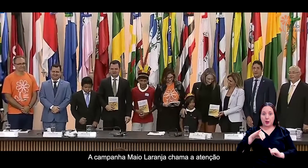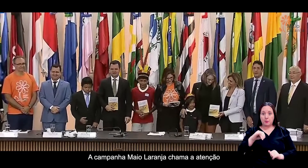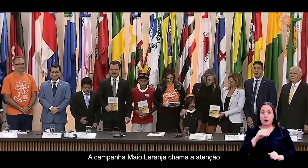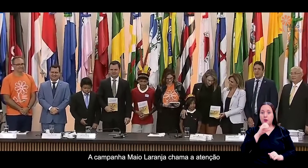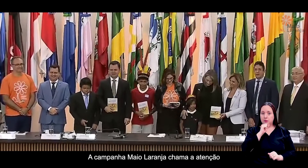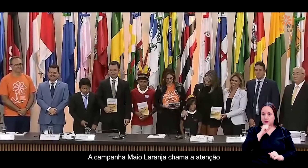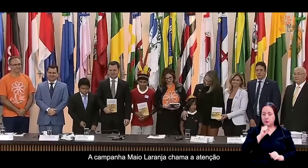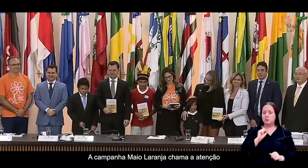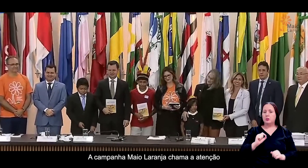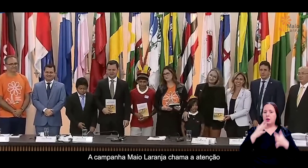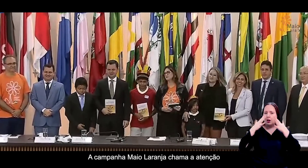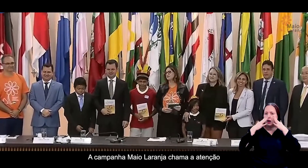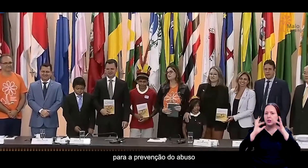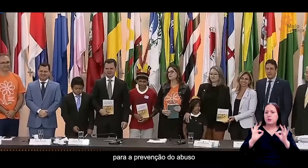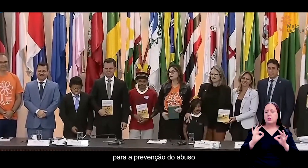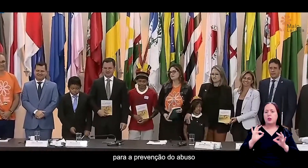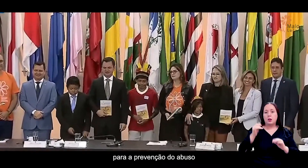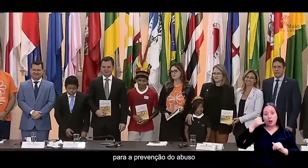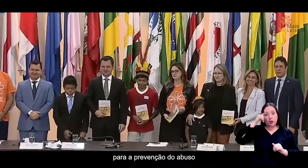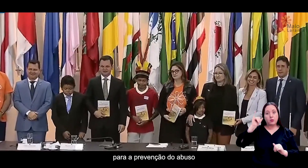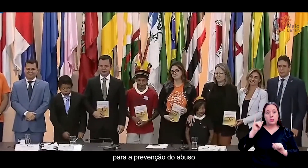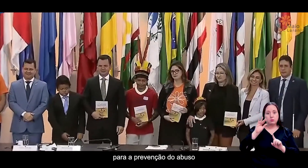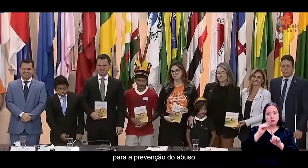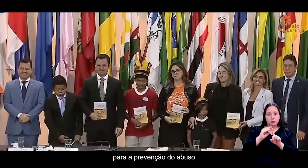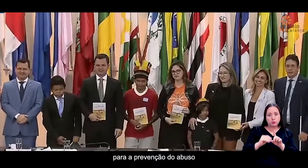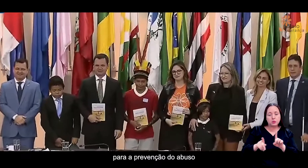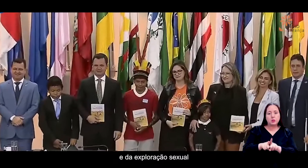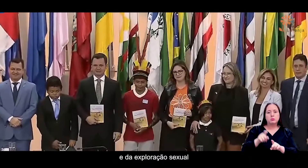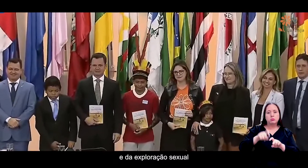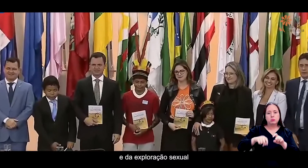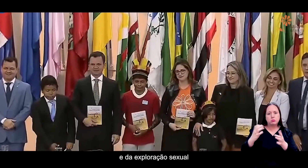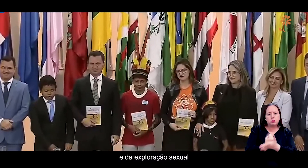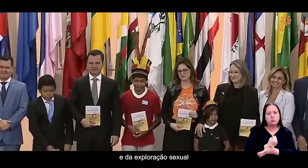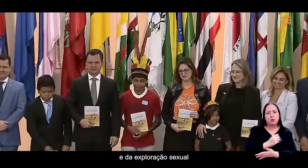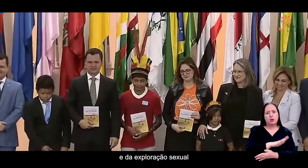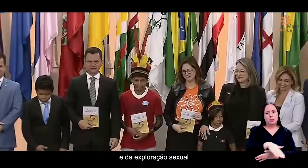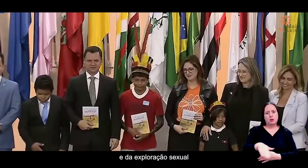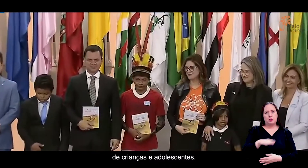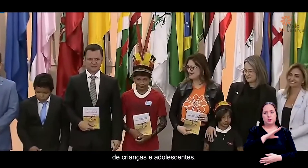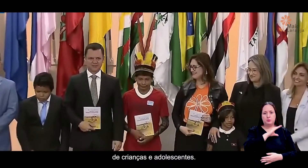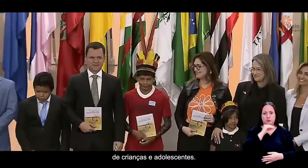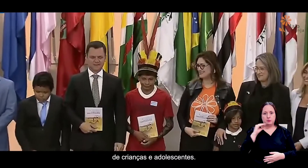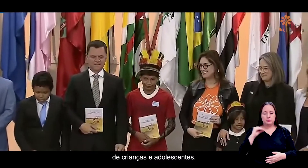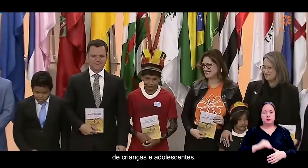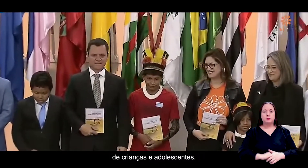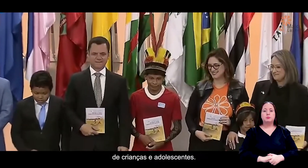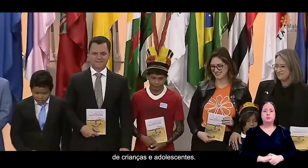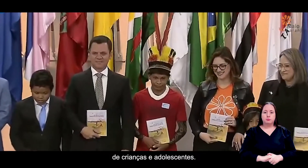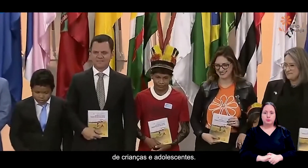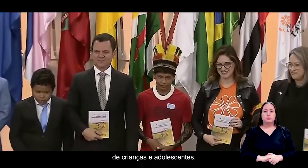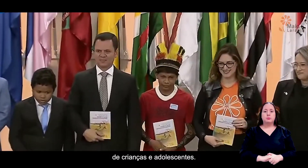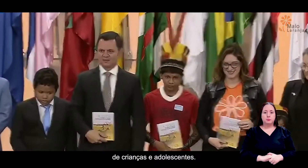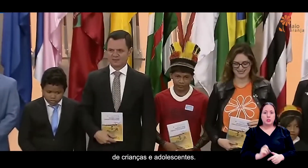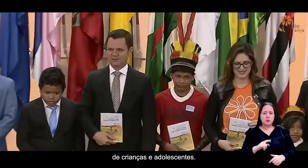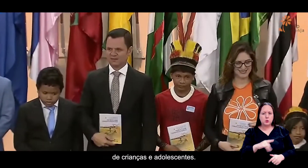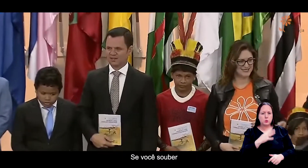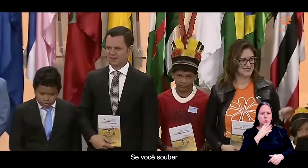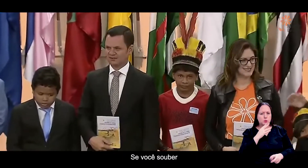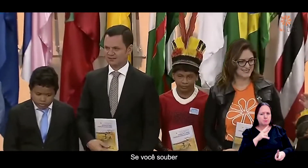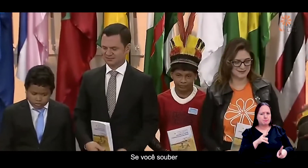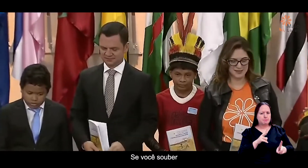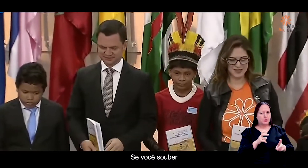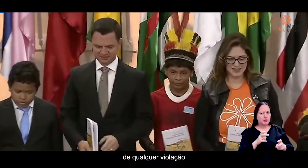campanha Maio Laranja chama a atenção para a prevenção do abuso e da exploração sexual de crianças e adolescentes.